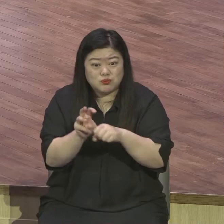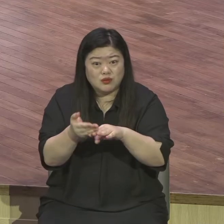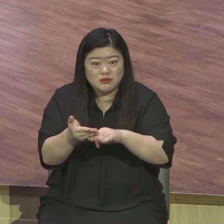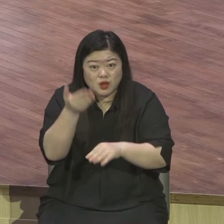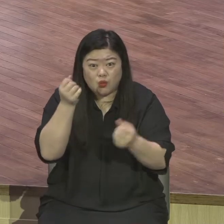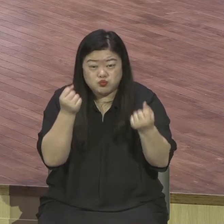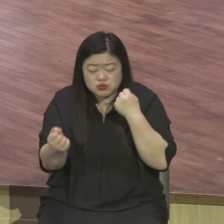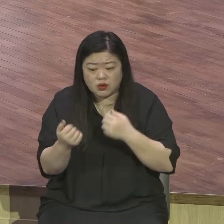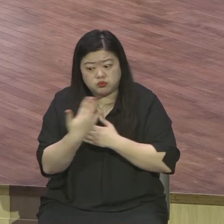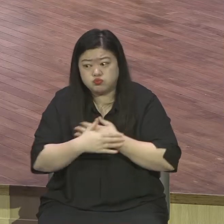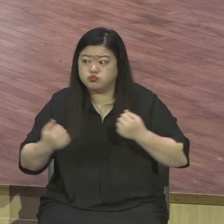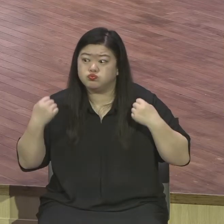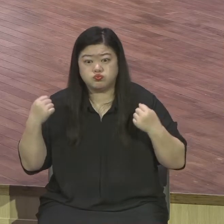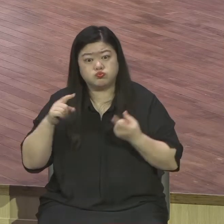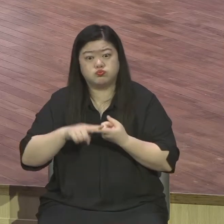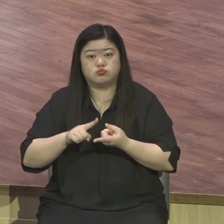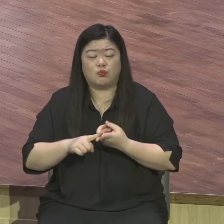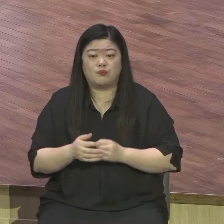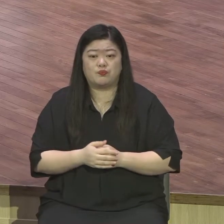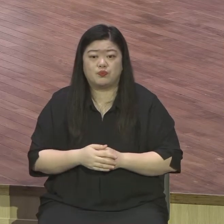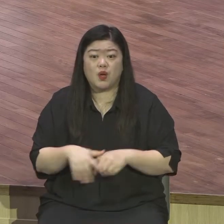이 나이 되면 거의 다 쓰러지잖아요